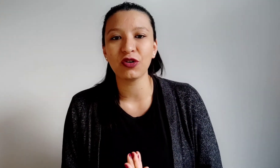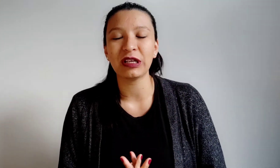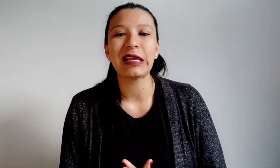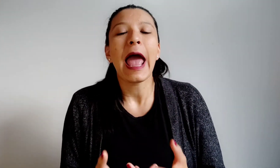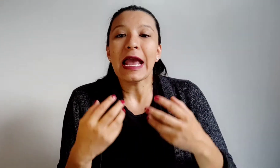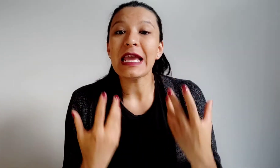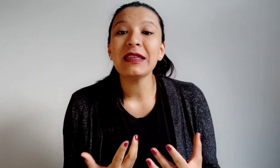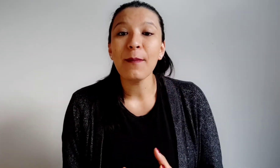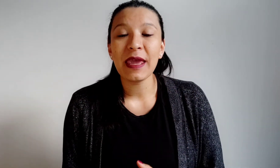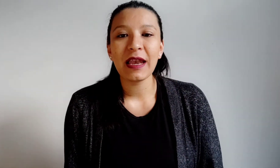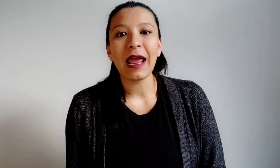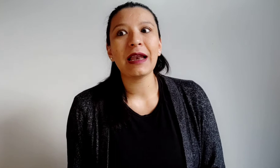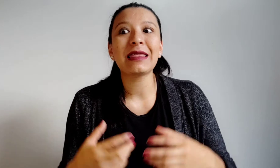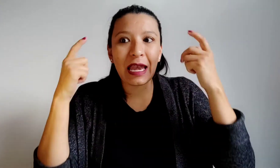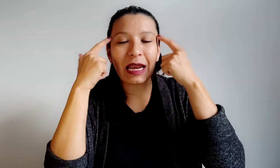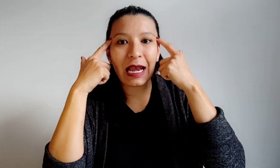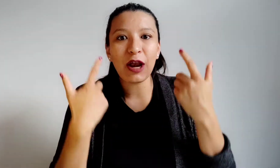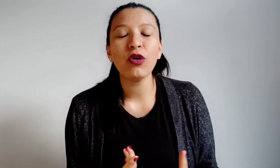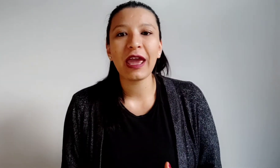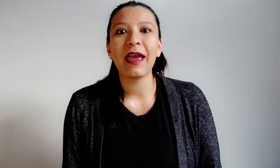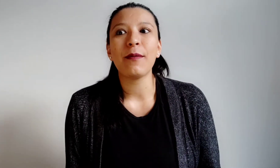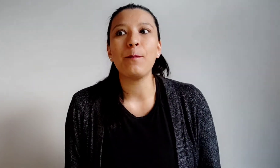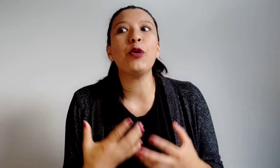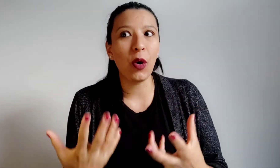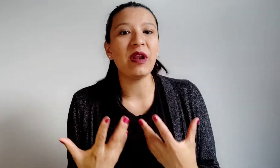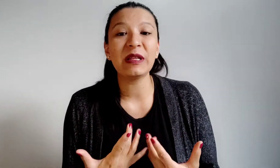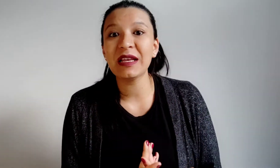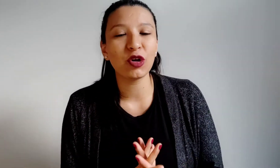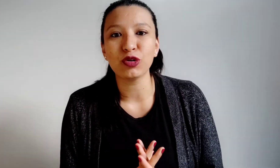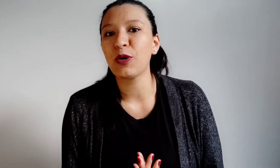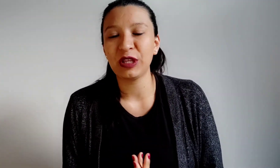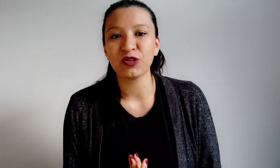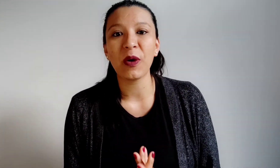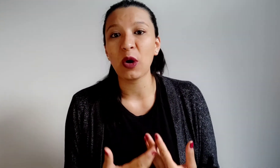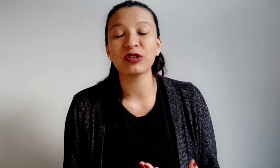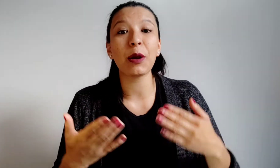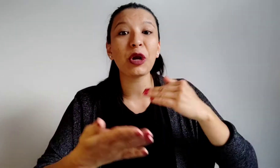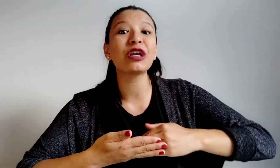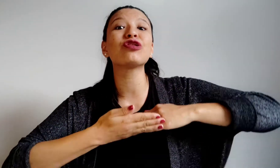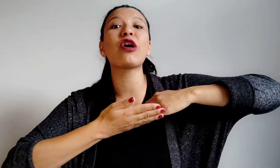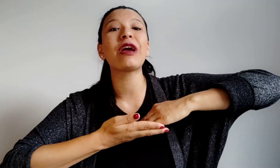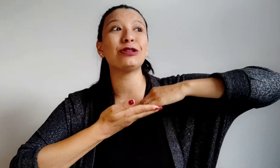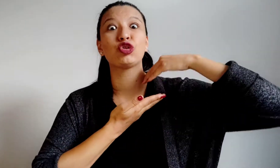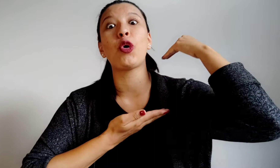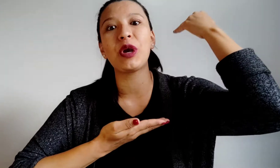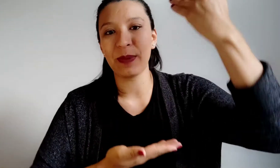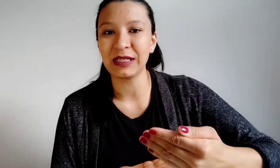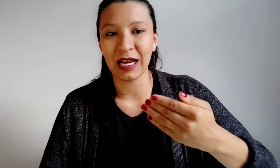cosas y también el tener claro que probablemente en algunos momentos me va a costar, pero que yo tengo que sobrepasar